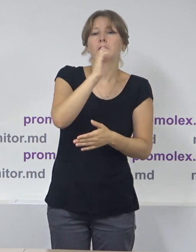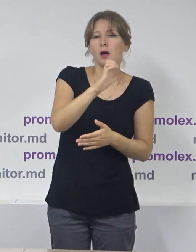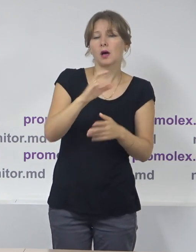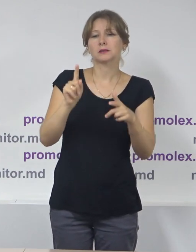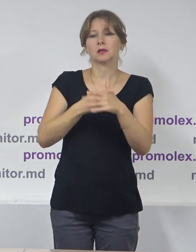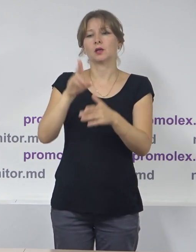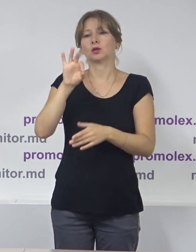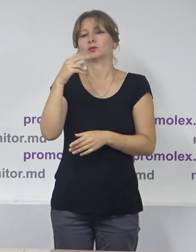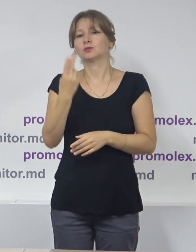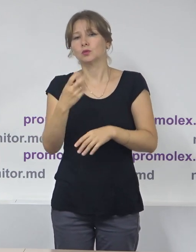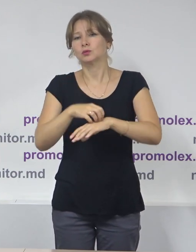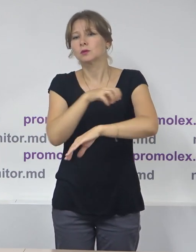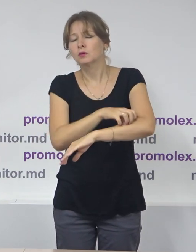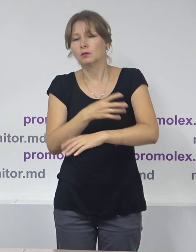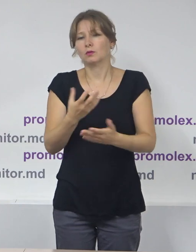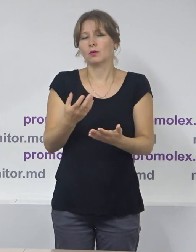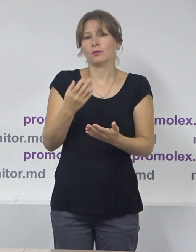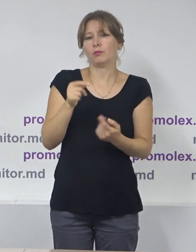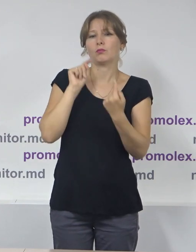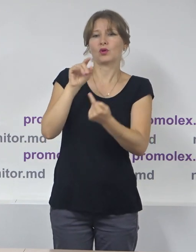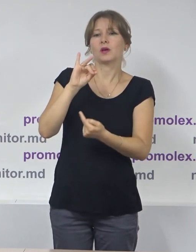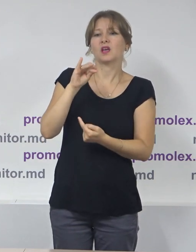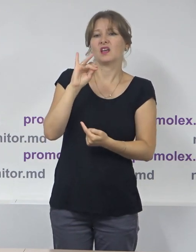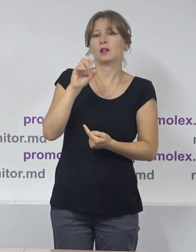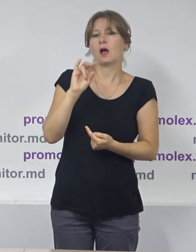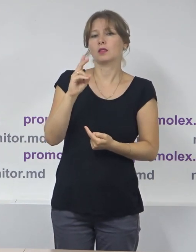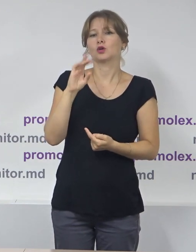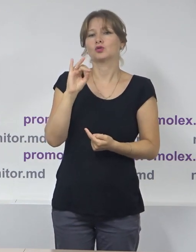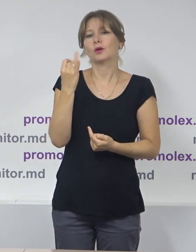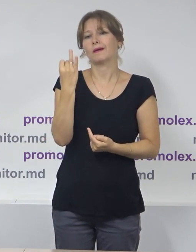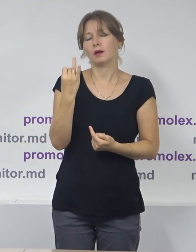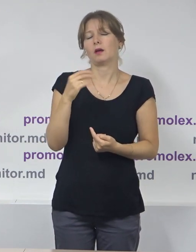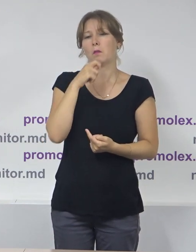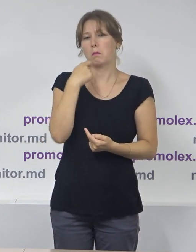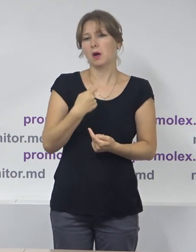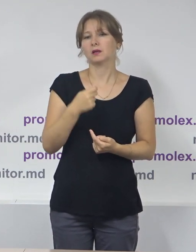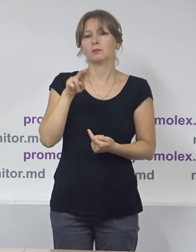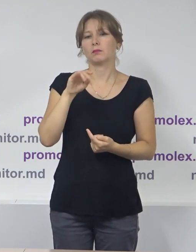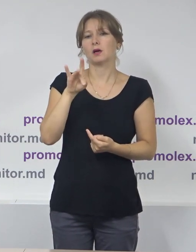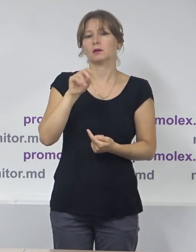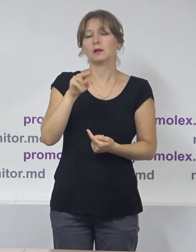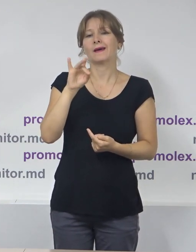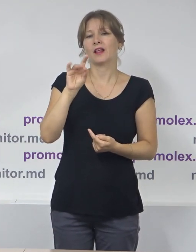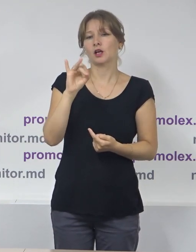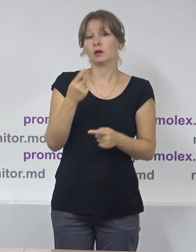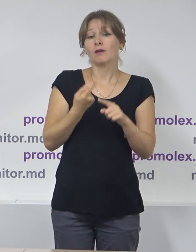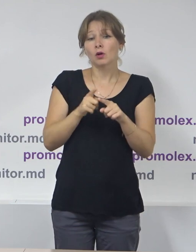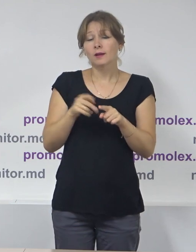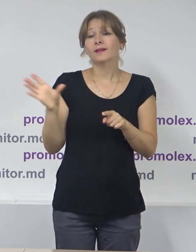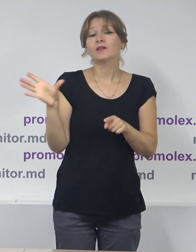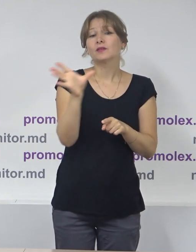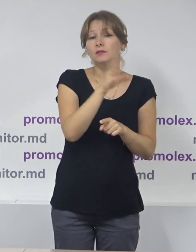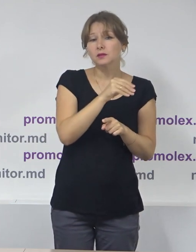socialiștilor în adresa lui Lanșor și a partidului Renaștere. Deci toate acestea creează un context pe care